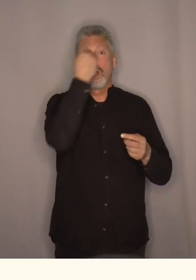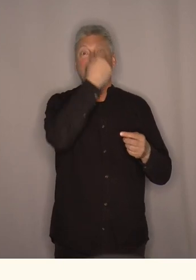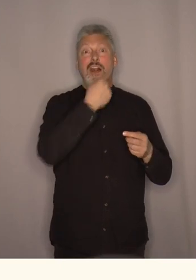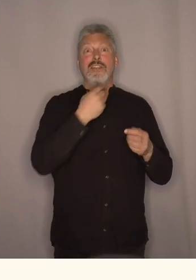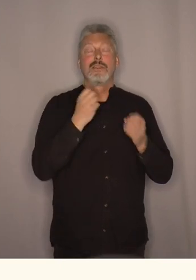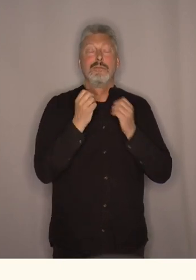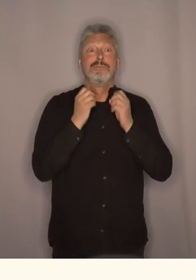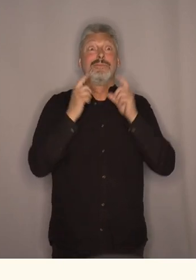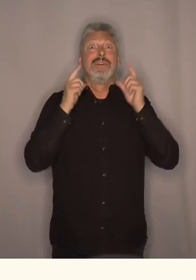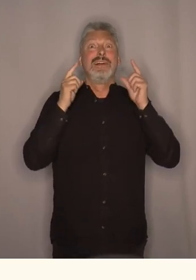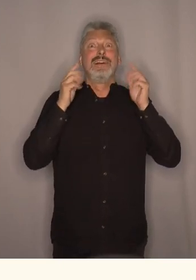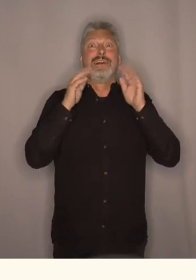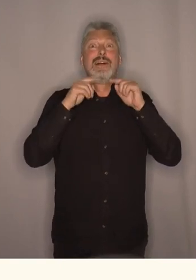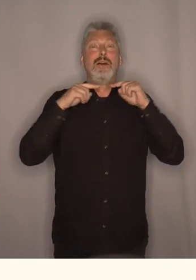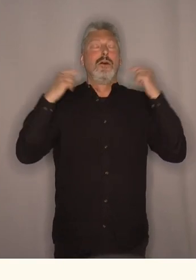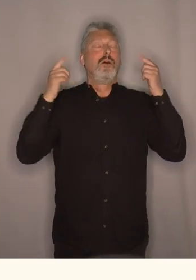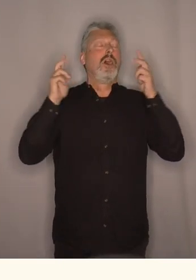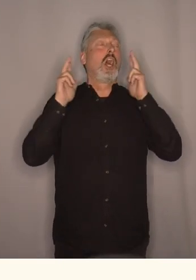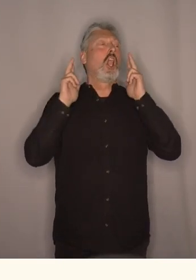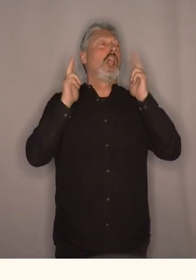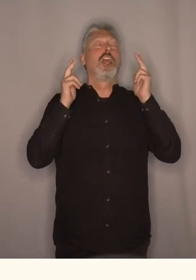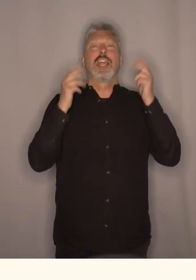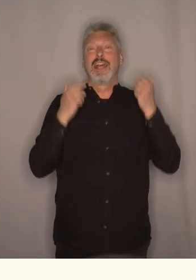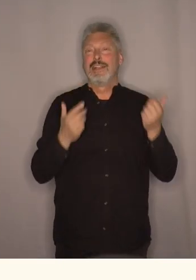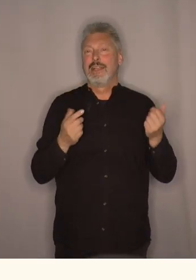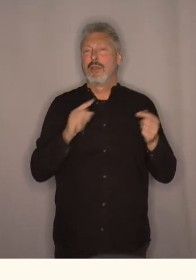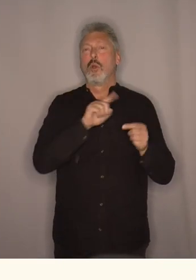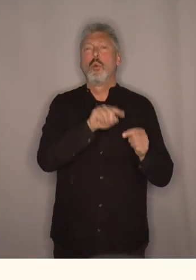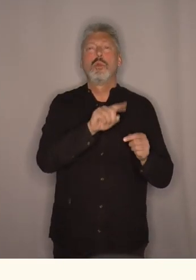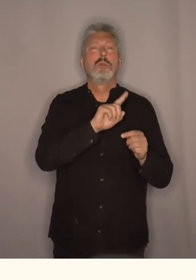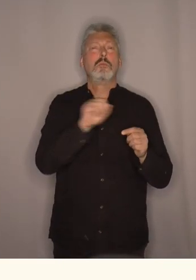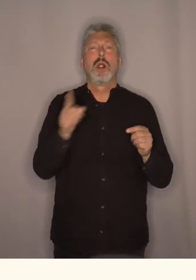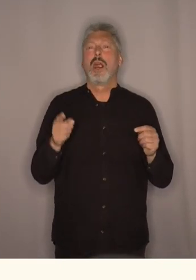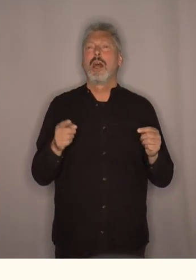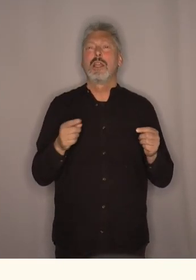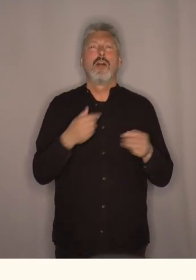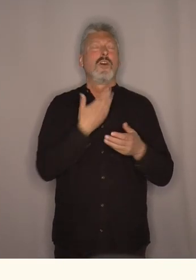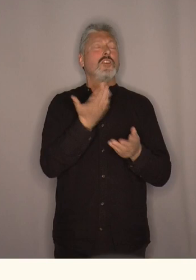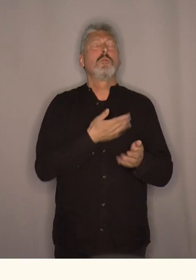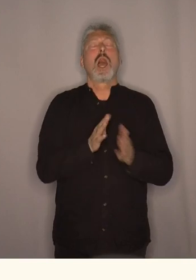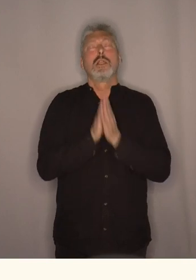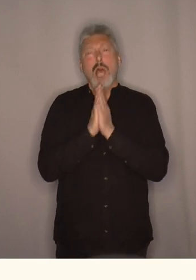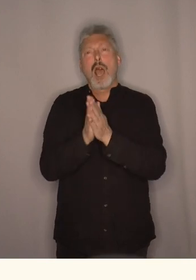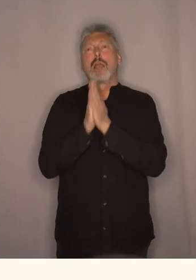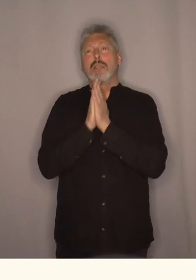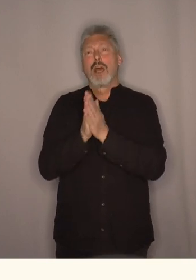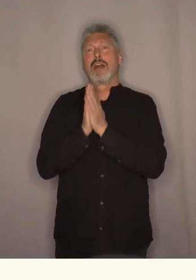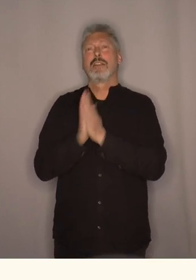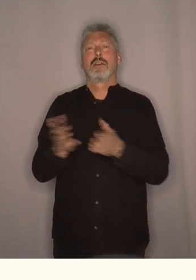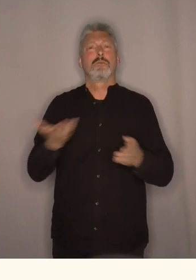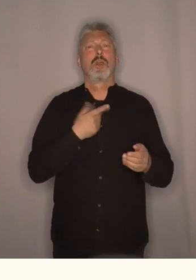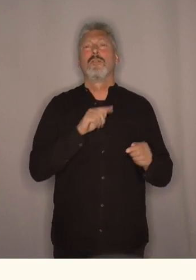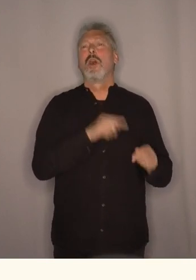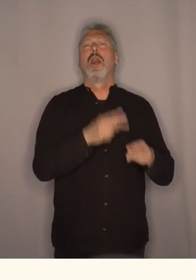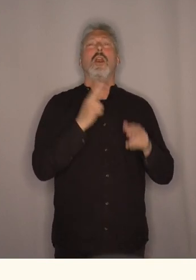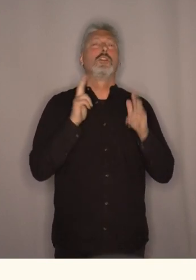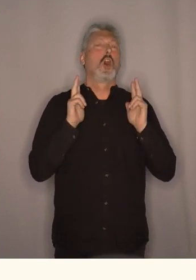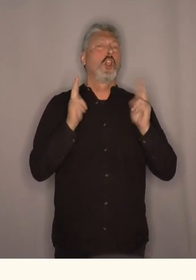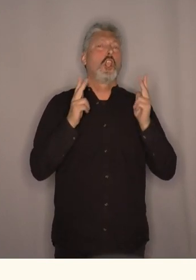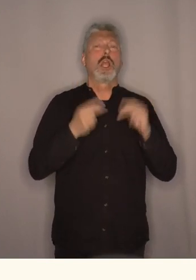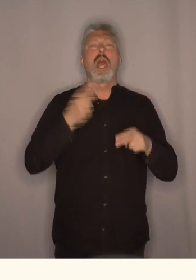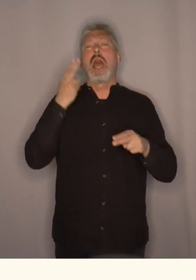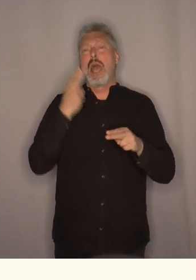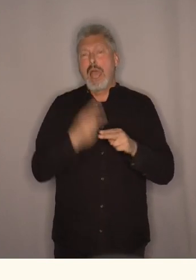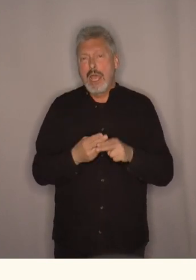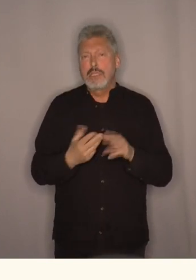bare lyste opp hun ble så utrolig lykkelig hun bare det kom så mye takksigelser og hun var så lykkelig for endelig jeg har funnet